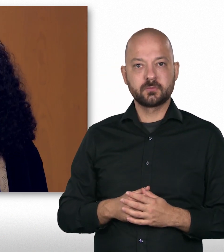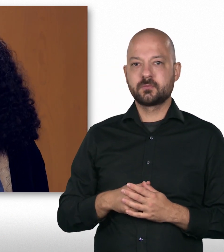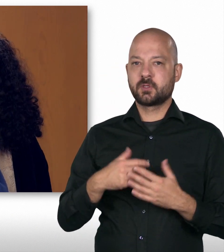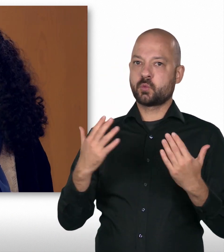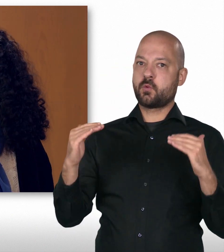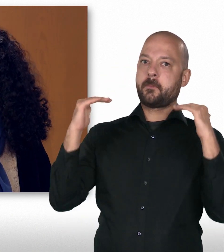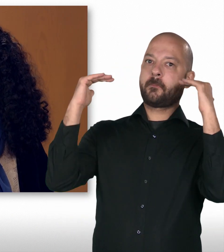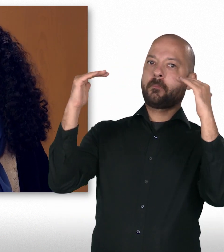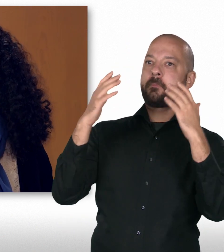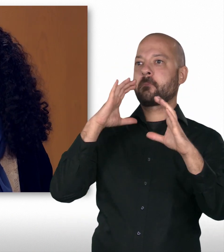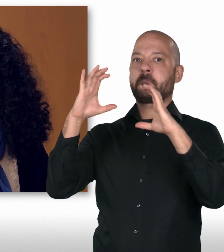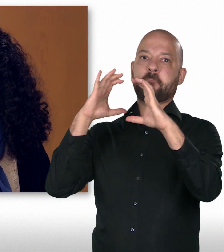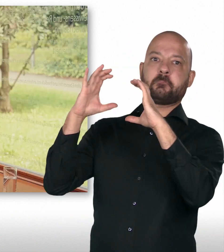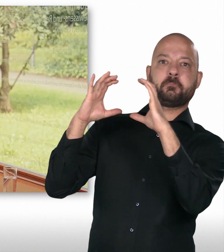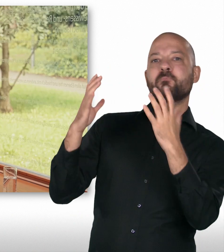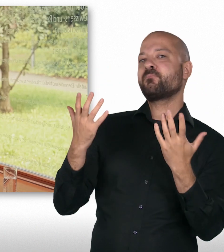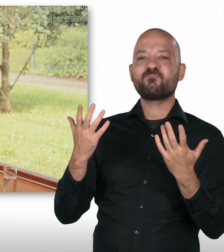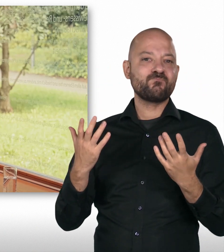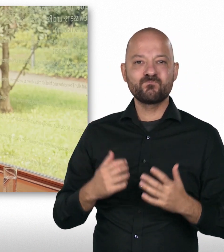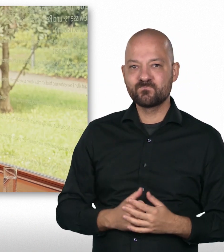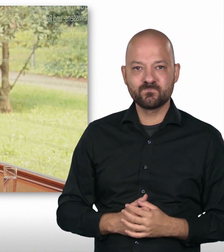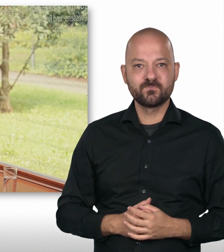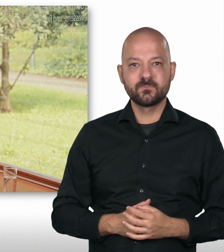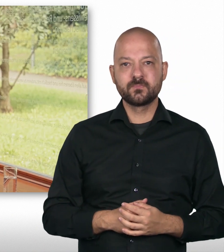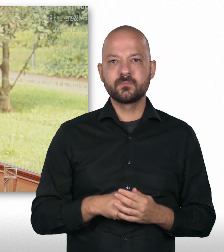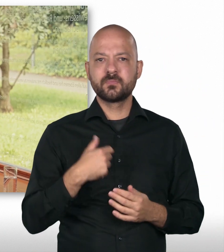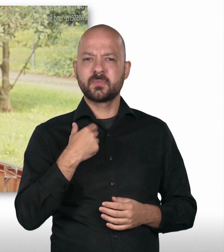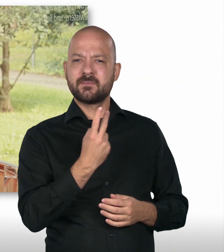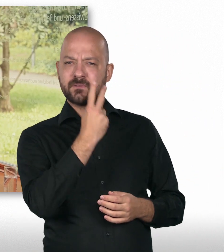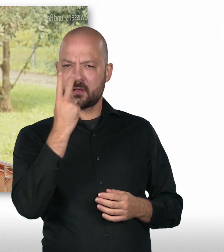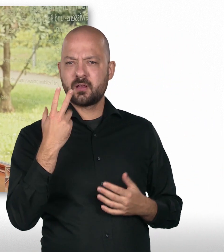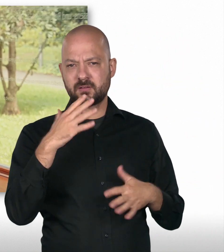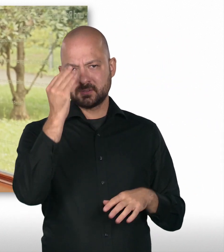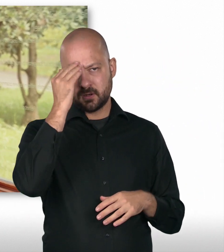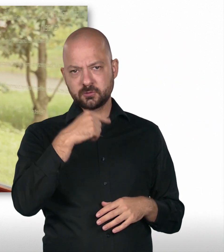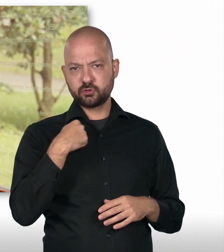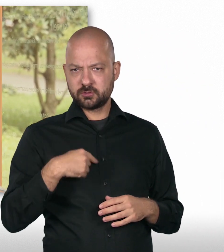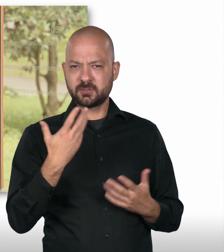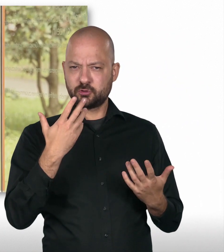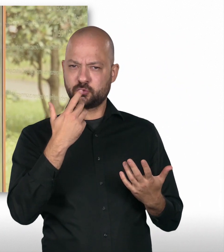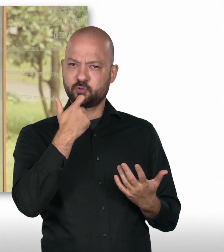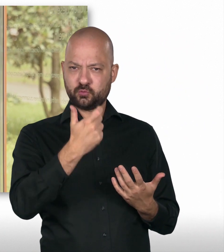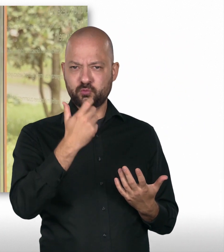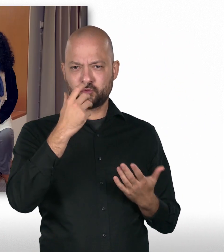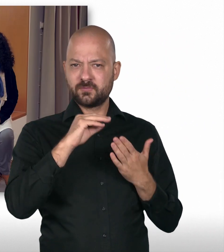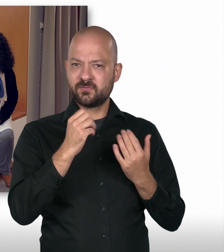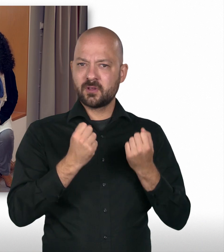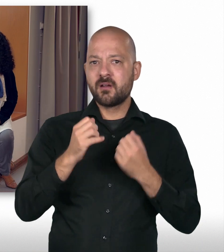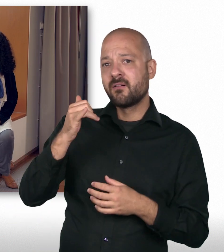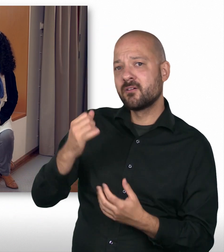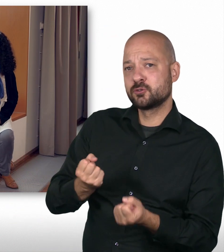mich hätte Chinesisch unterhalten können. Okay. Weil ich hatte selber zwei Jahre Chinesisch in der Schule und ich weiß, wie schwer das ist. Sehr schwer. Ich weiß jetzt auch schon, dass du